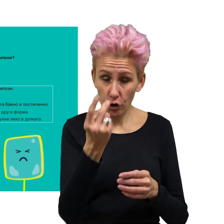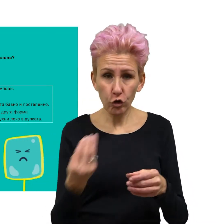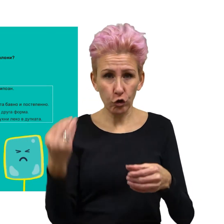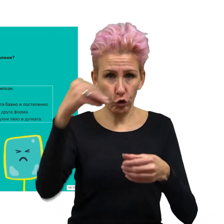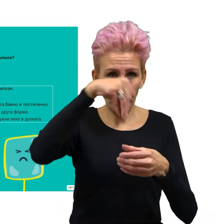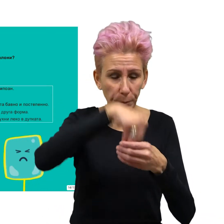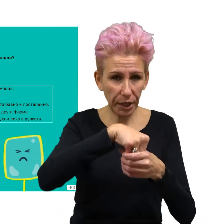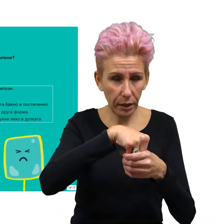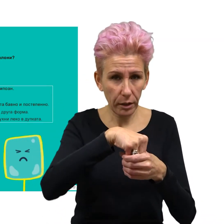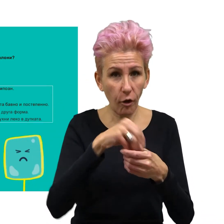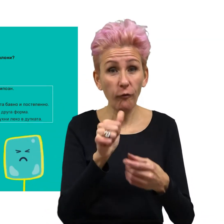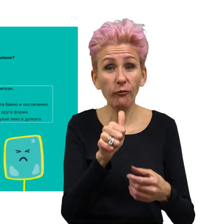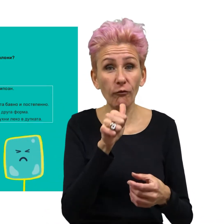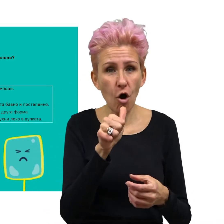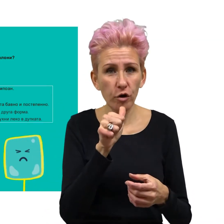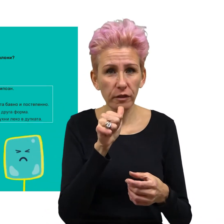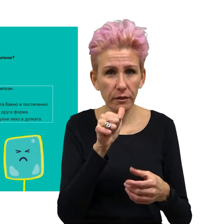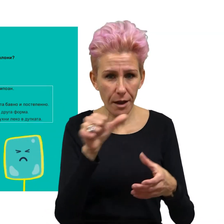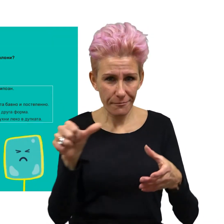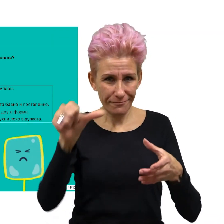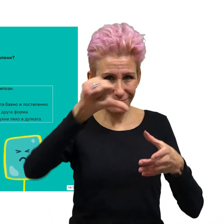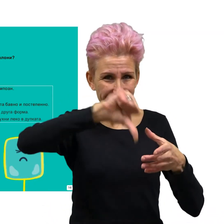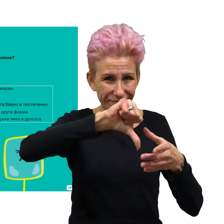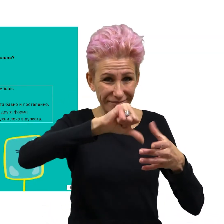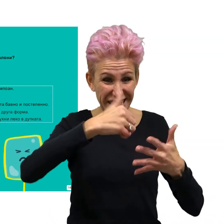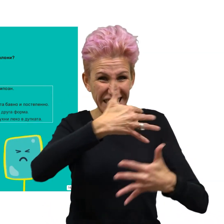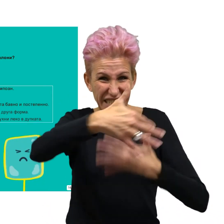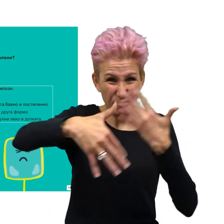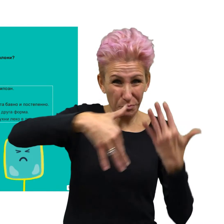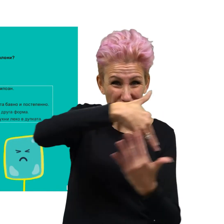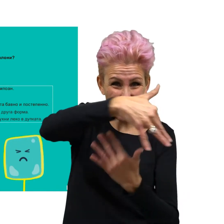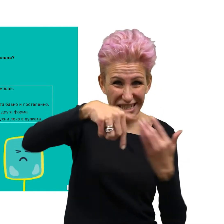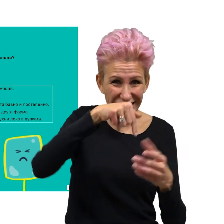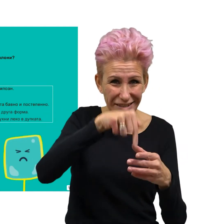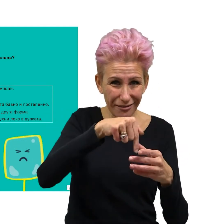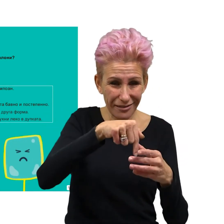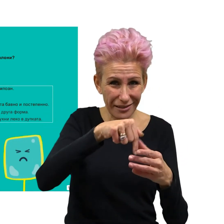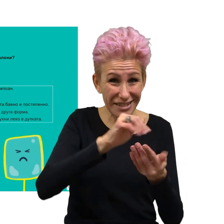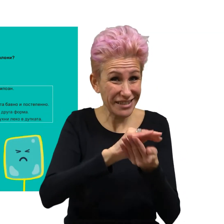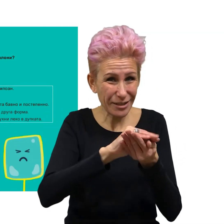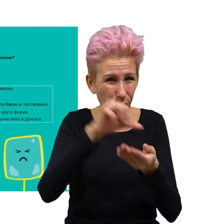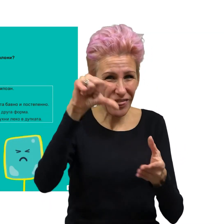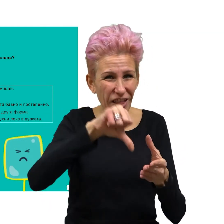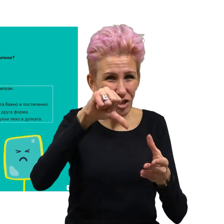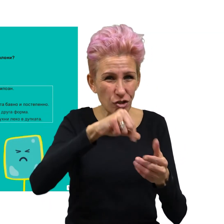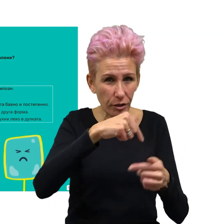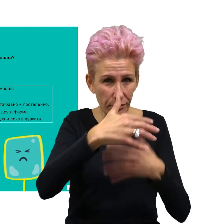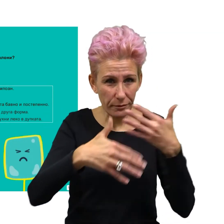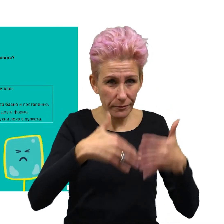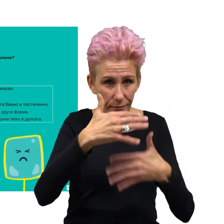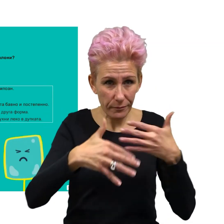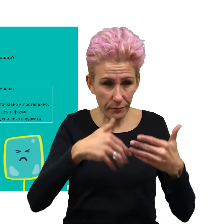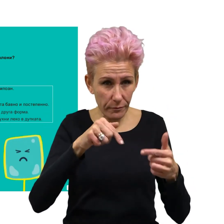Второ, добави вода, за да стане съпунена смес. За да не стане твърде течно, добавя и водата